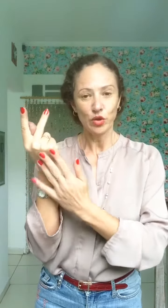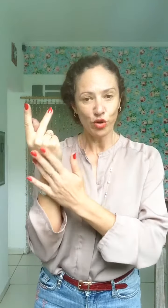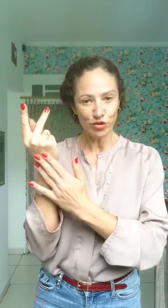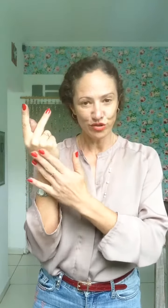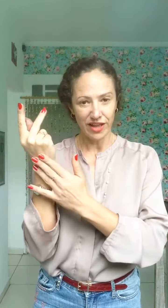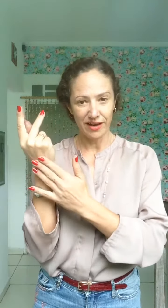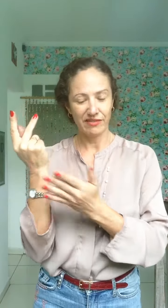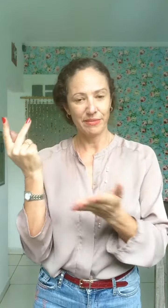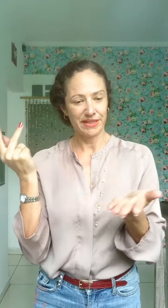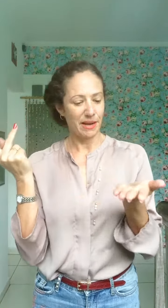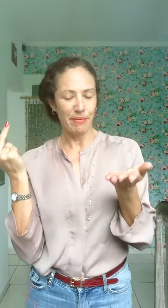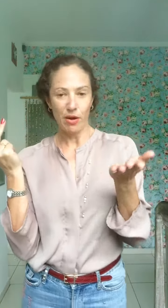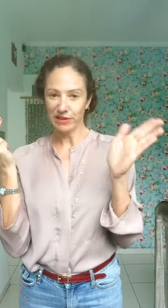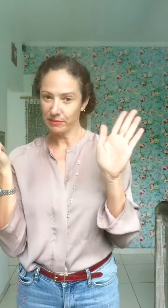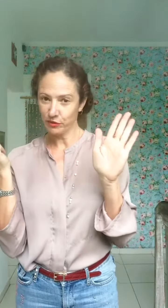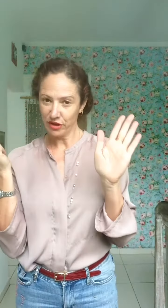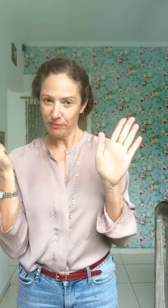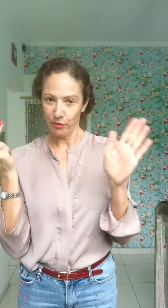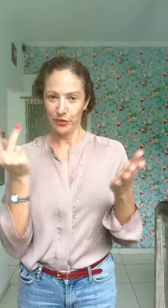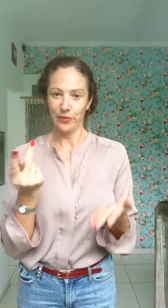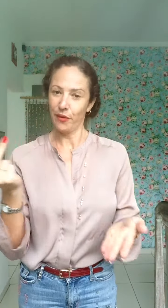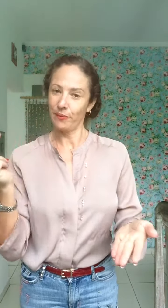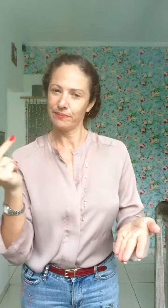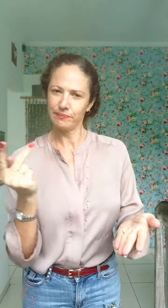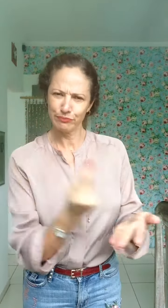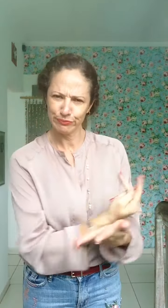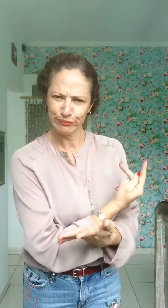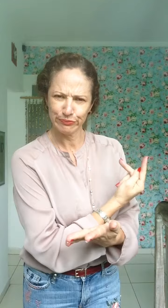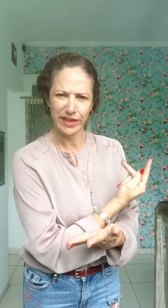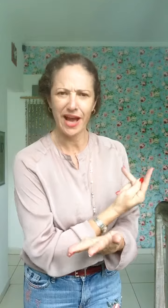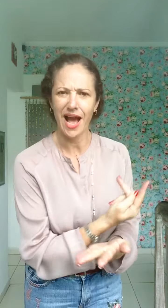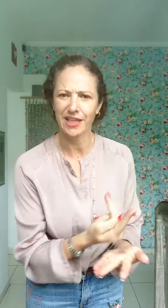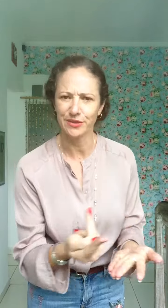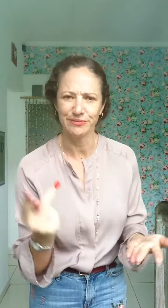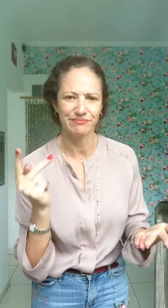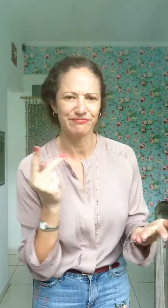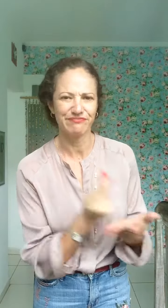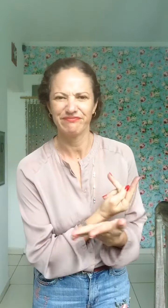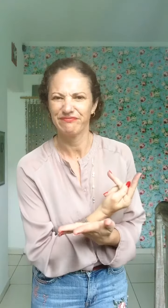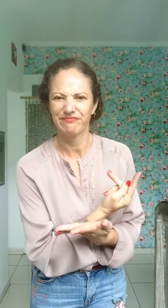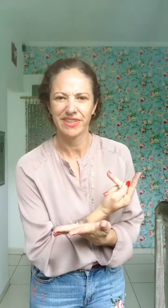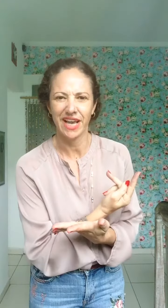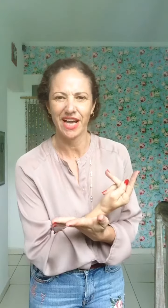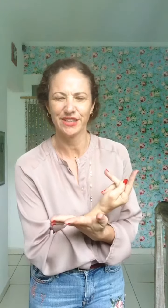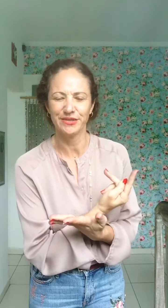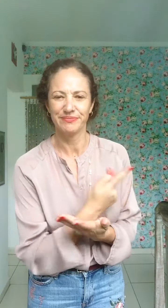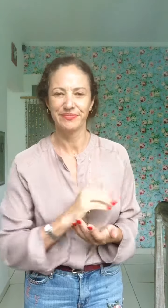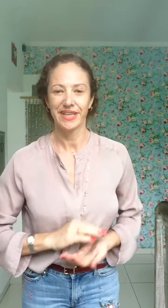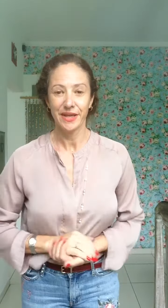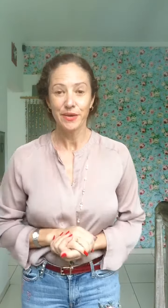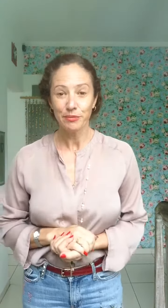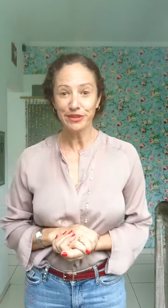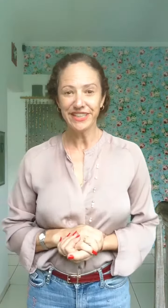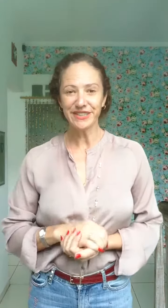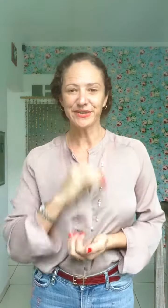dorso dela vai bater na palma da mão de apoio. Errado. Errado. Bonito.